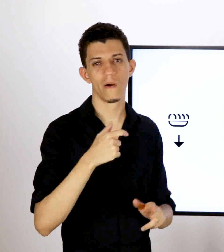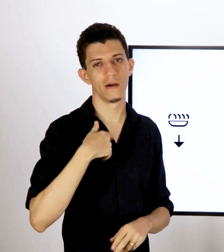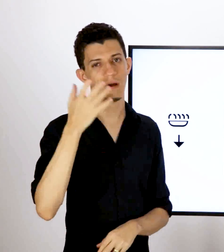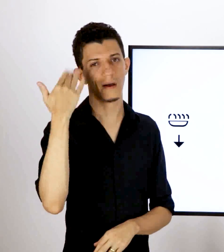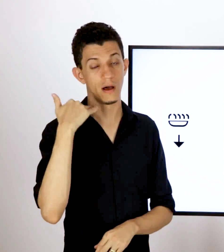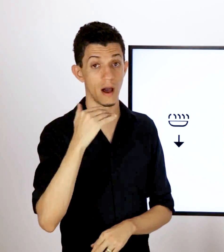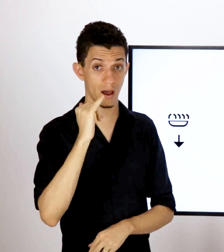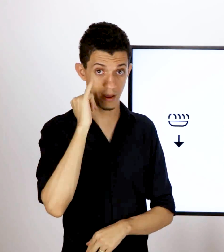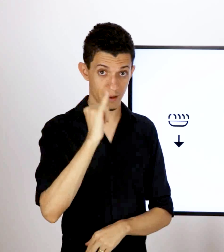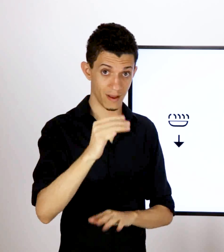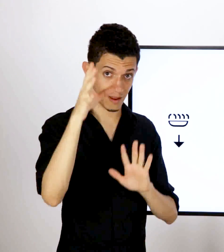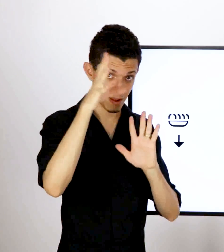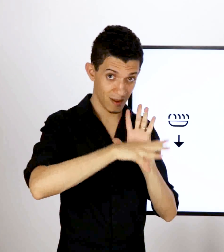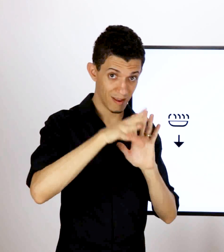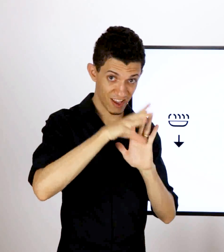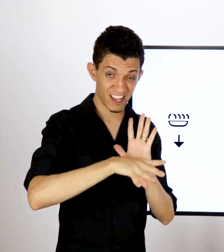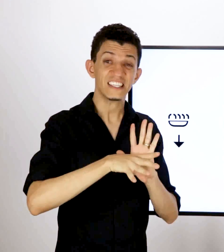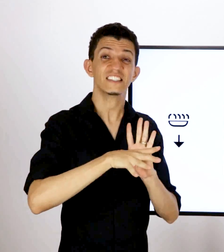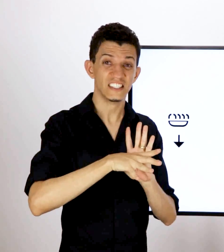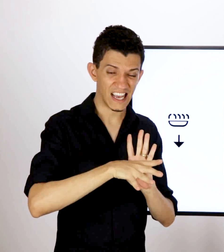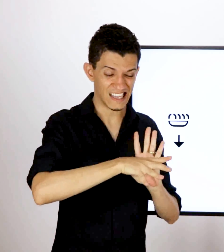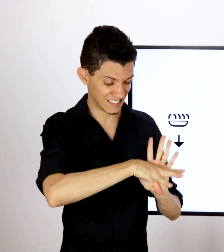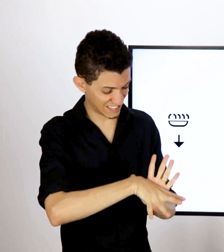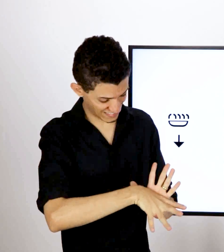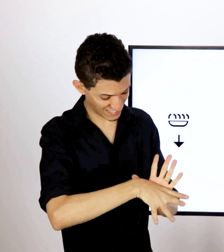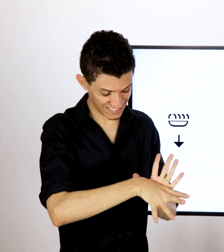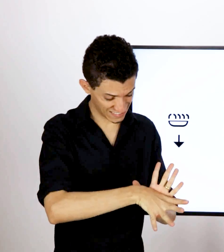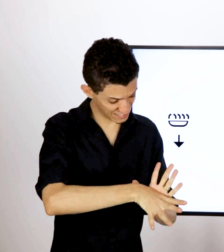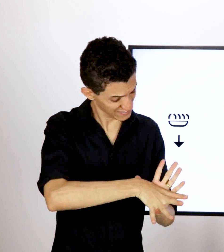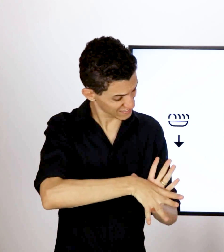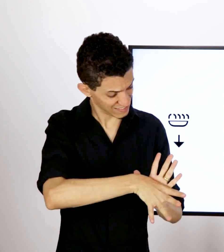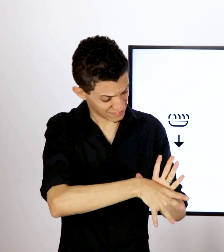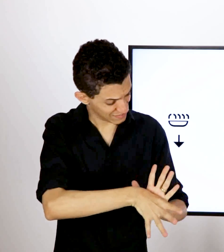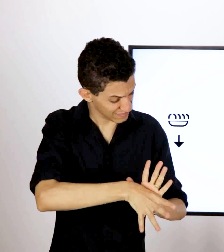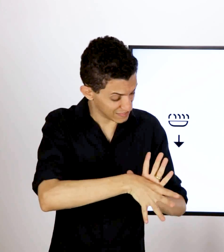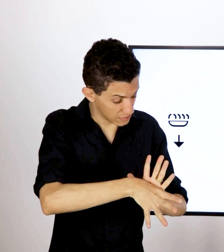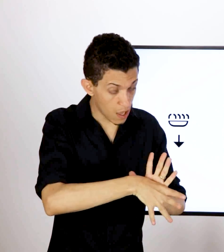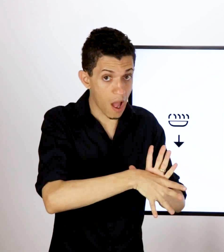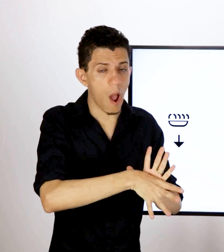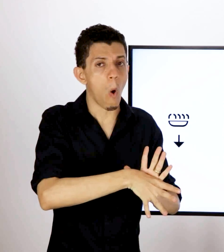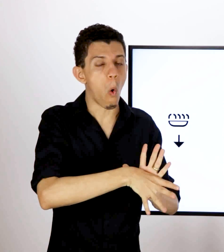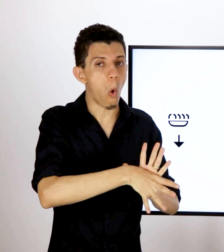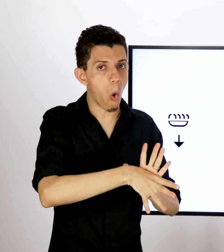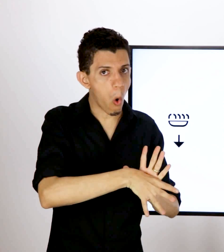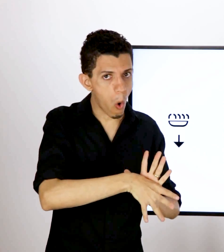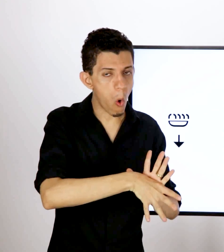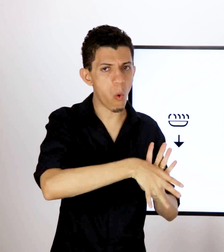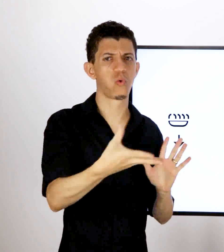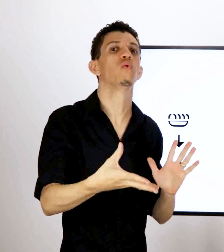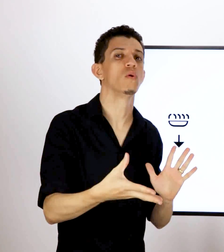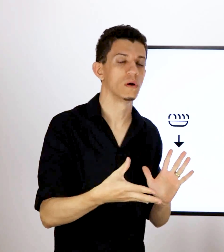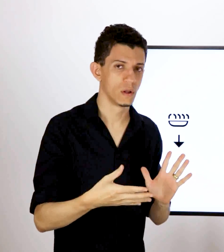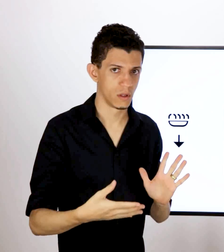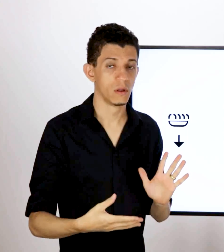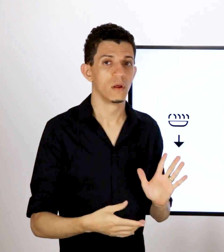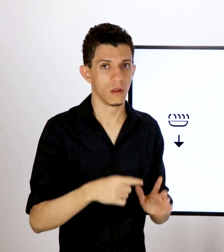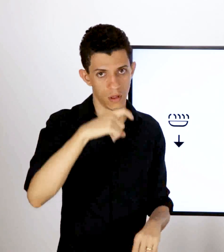ao português sinalizado, como aconteceu comigo também. E digo a você que para você se livrar do português